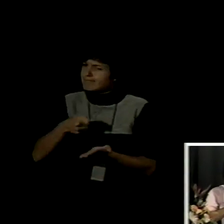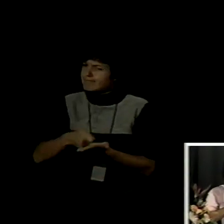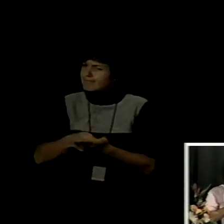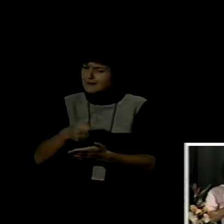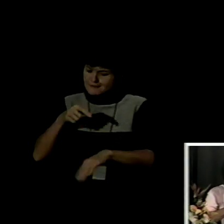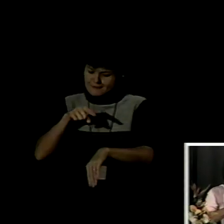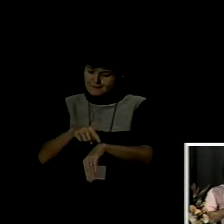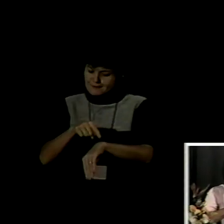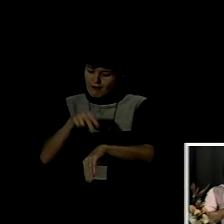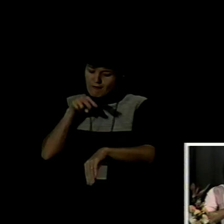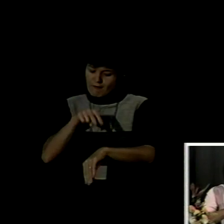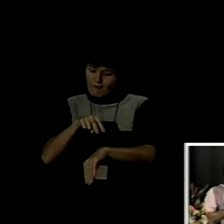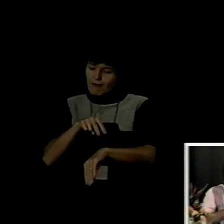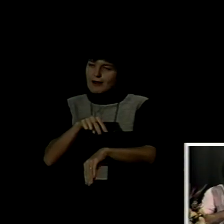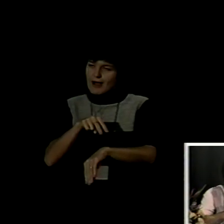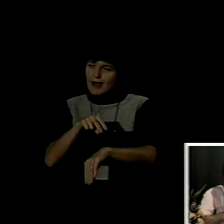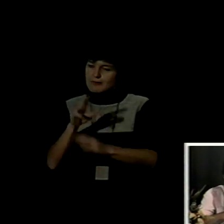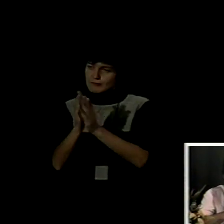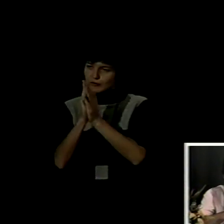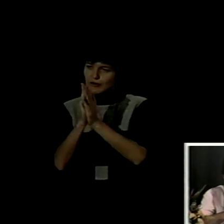propuestas en pocos minutos.